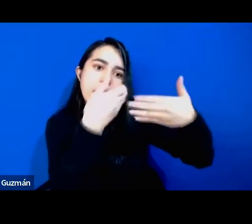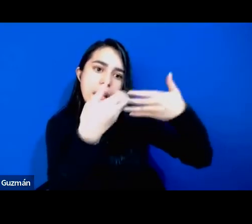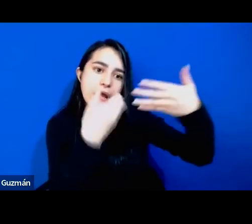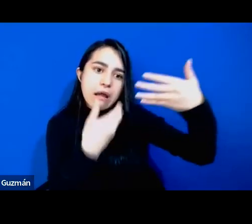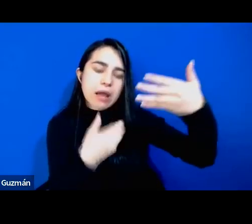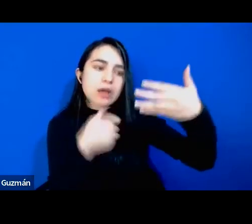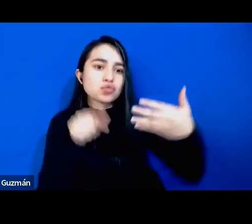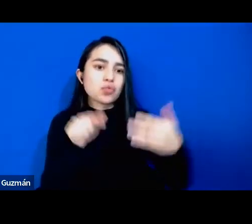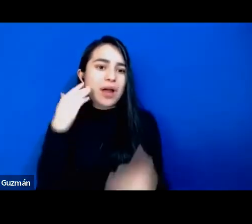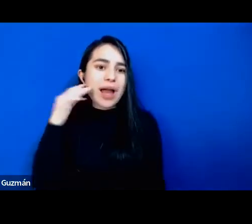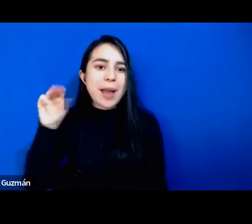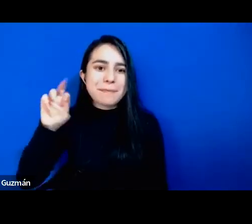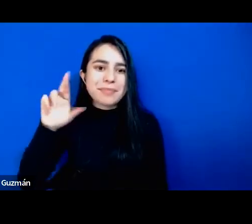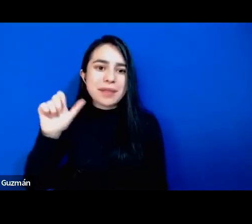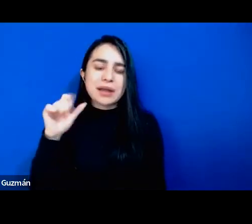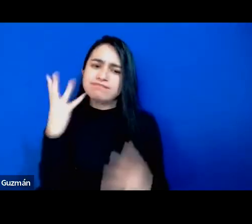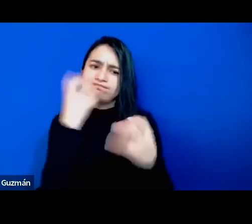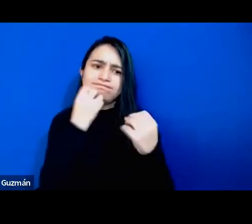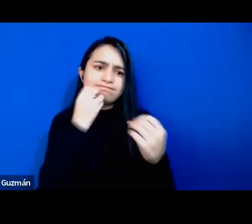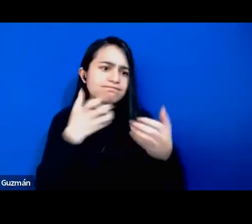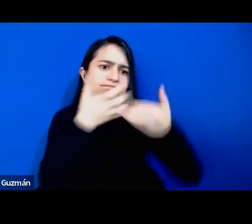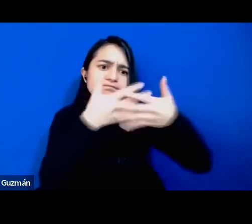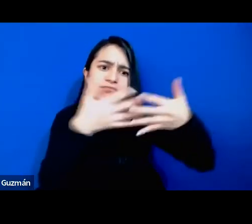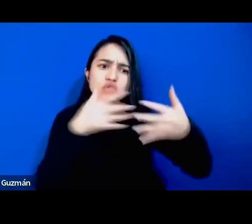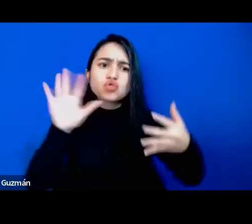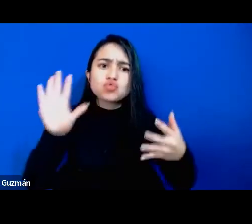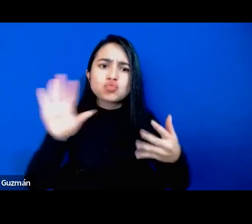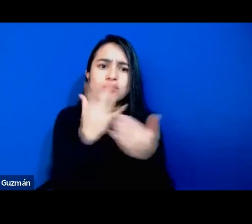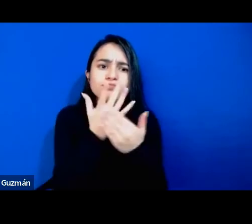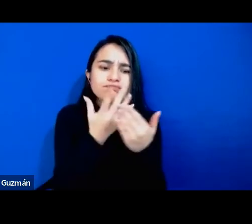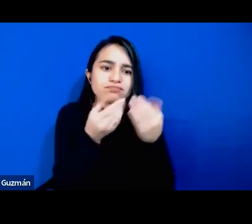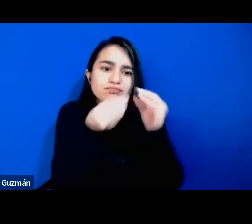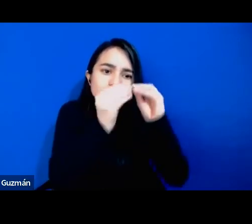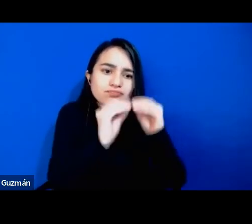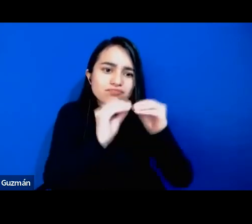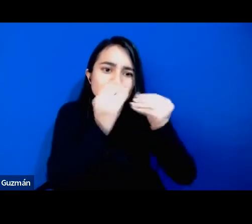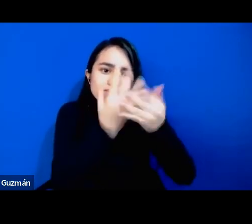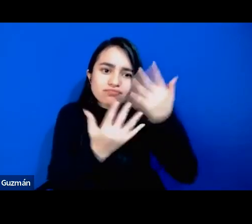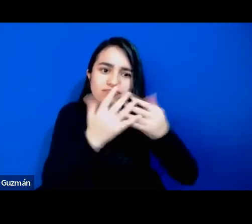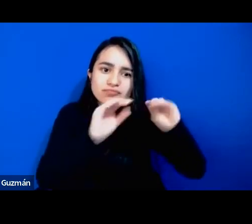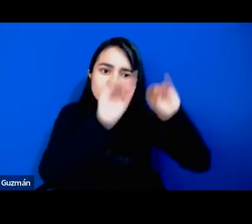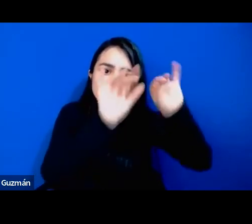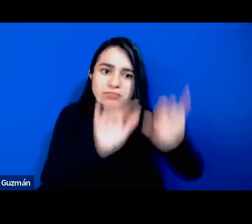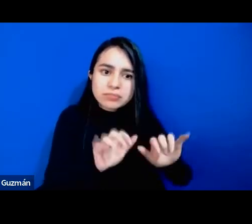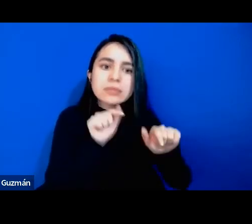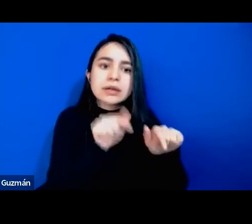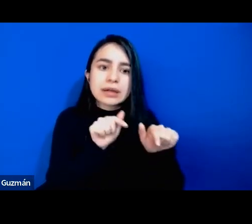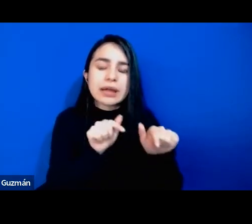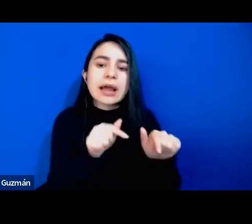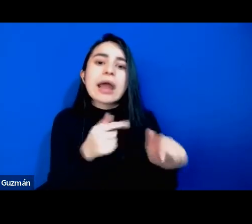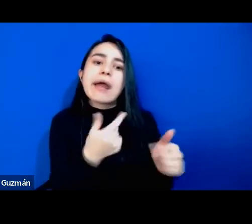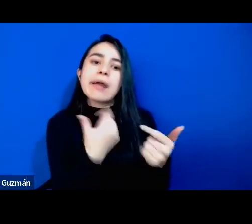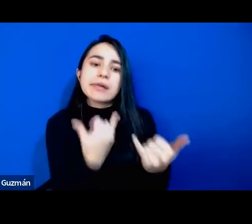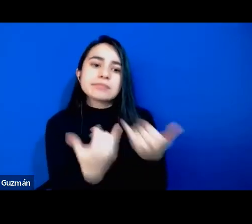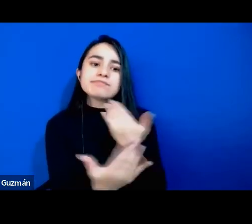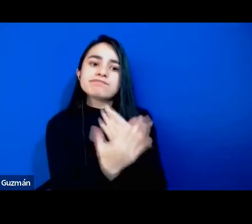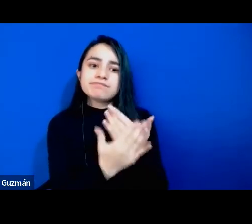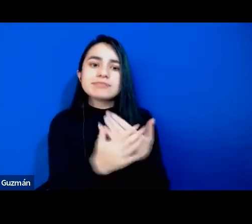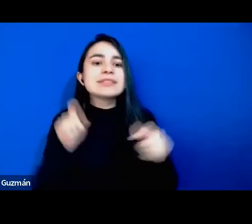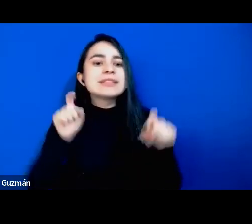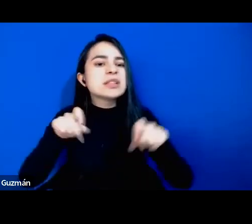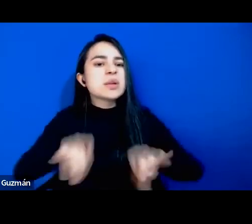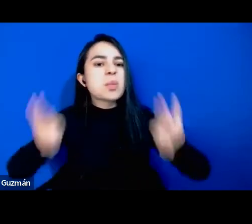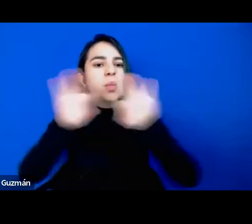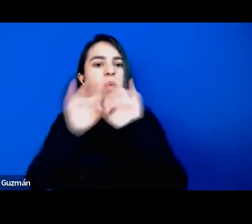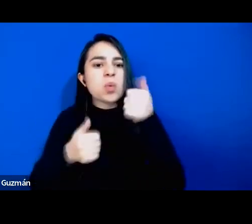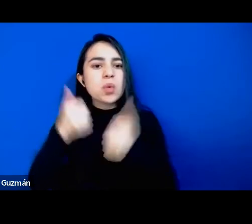que tiene Mara de escribir y de, de, de contarnos este, cómo requerimos, ¿no? Esta comprensión